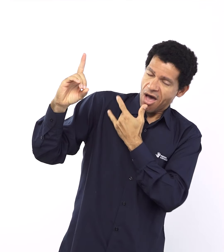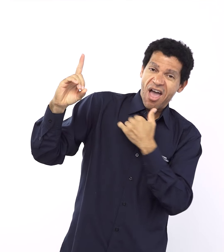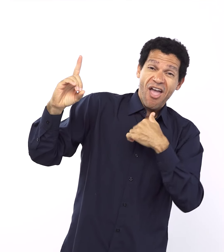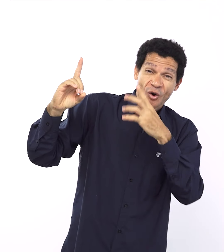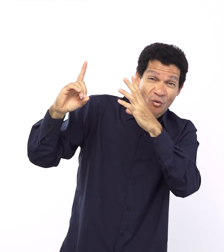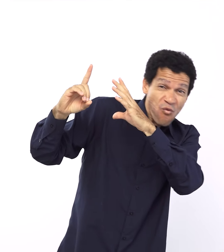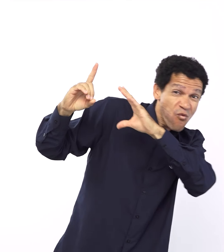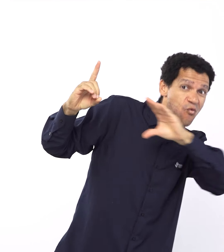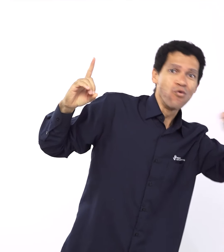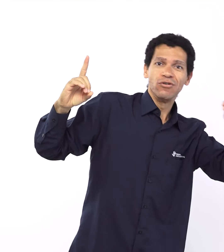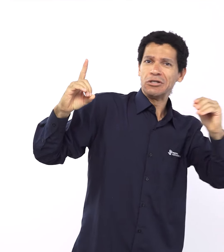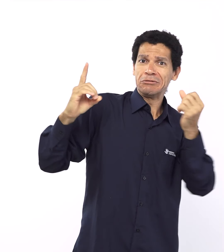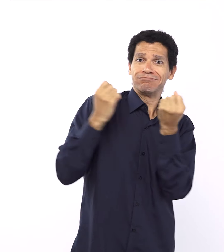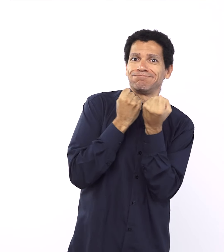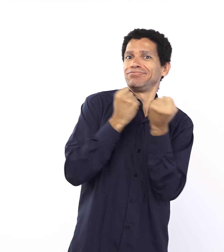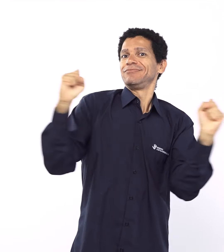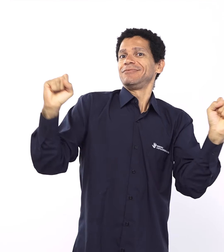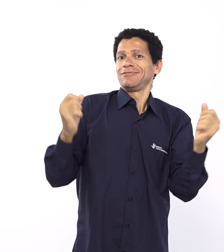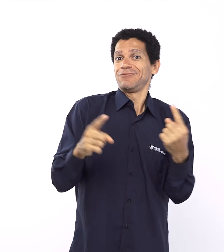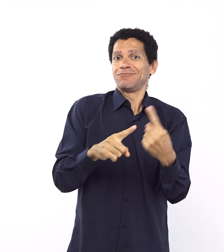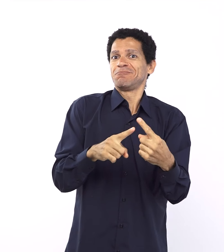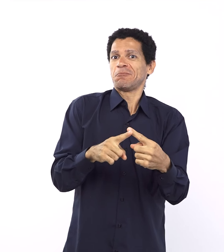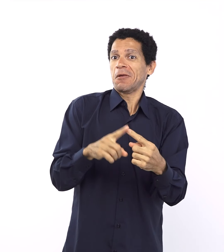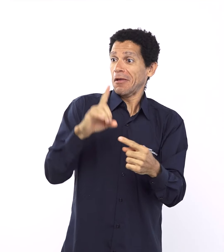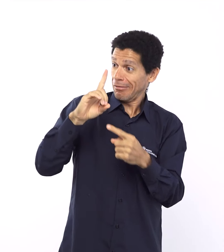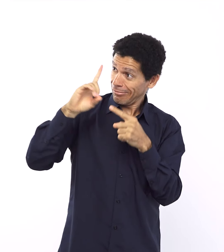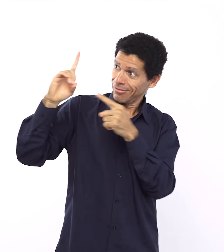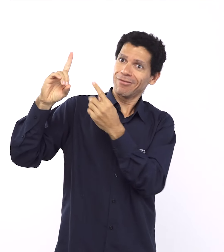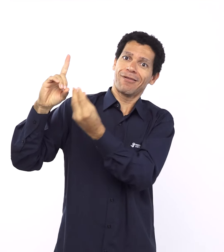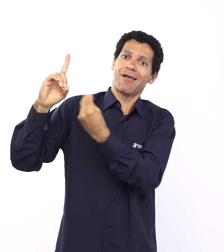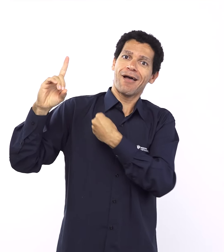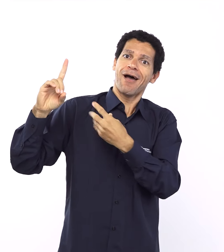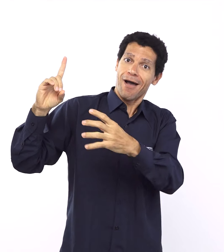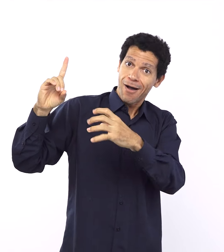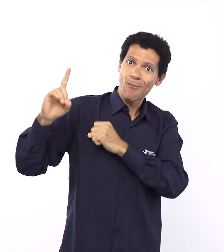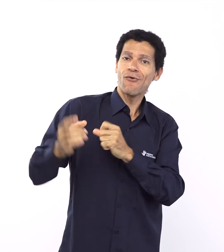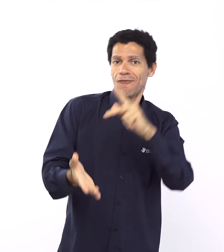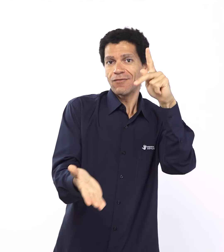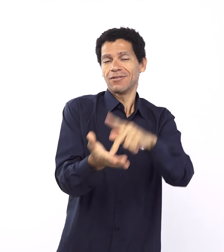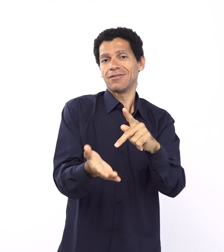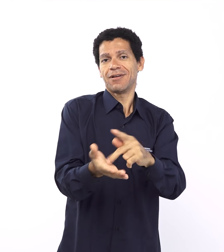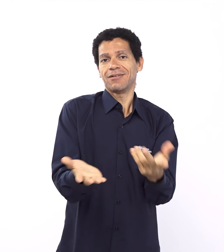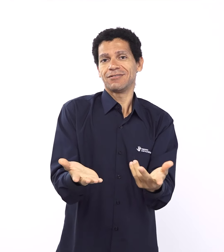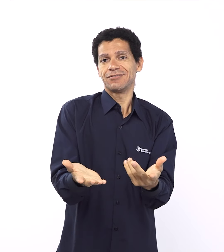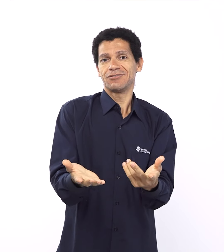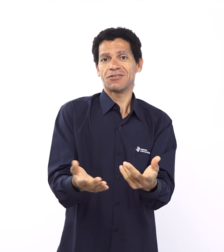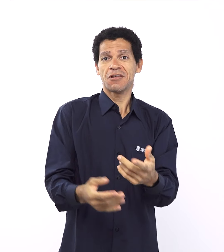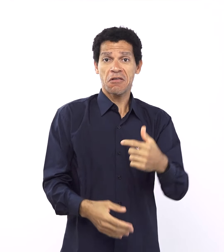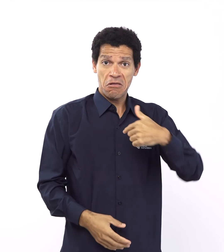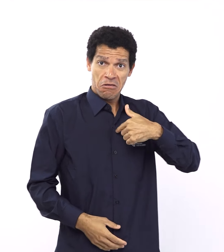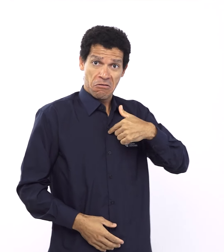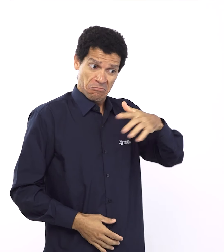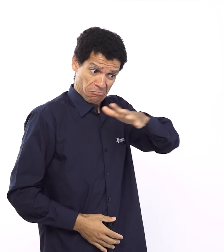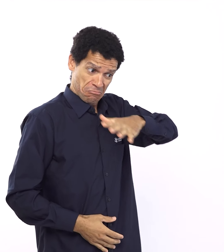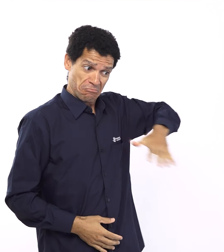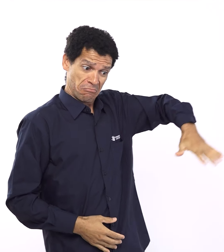aliança não parte do homem para Deus, mas parte de Deus para o homem, né? Vamos lá para a aliança com Noé. Quem se habilita?